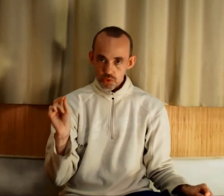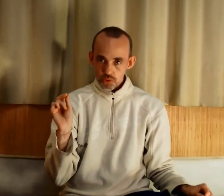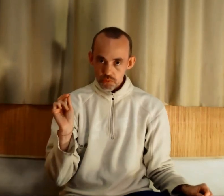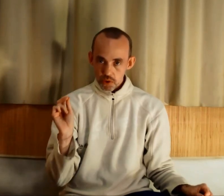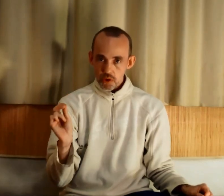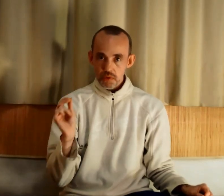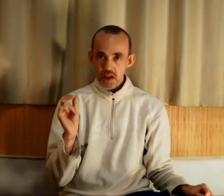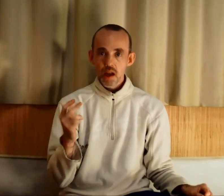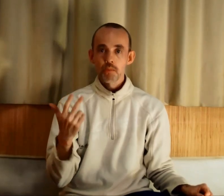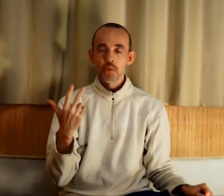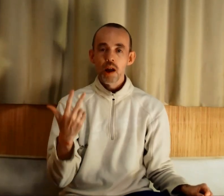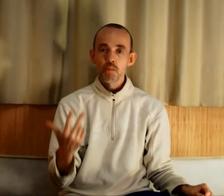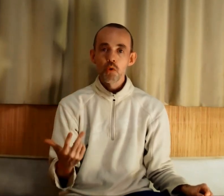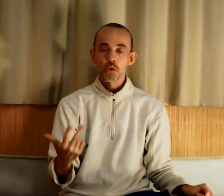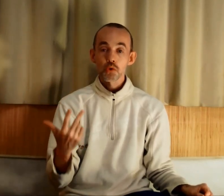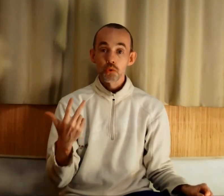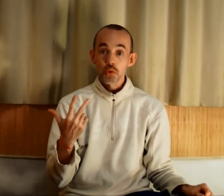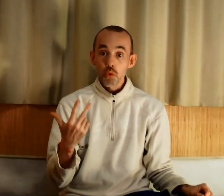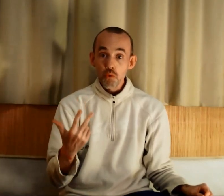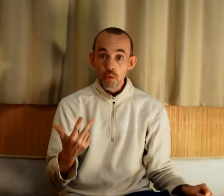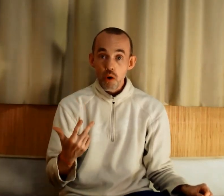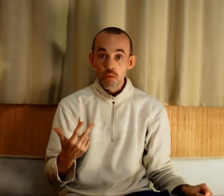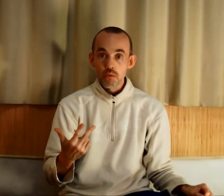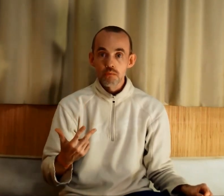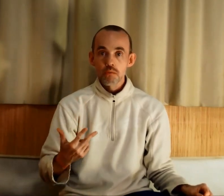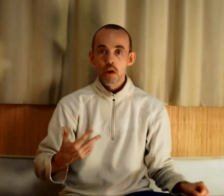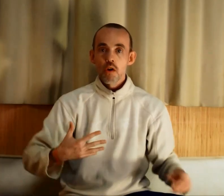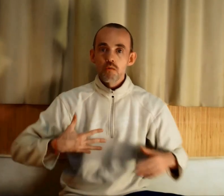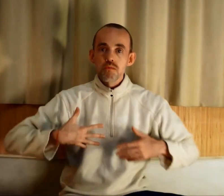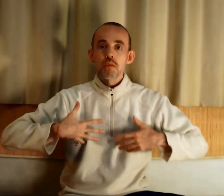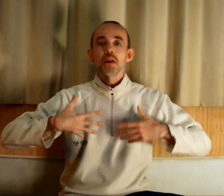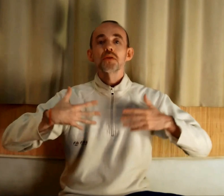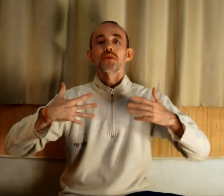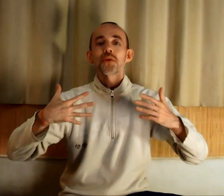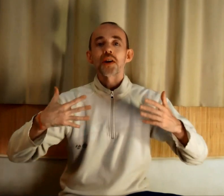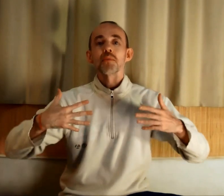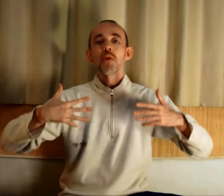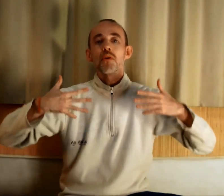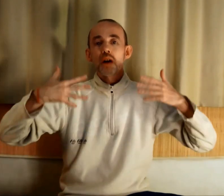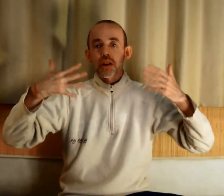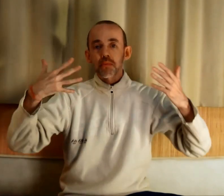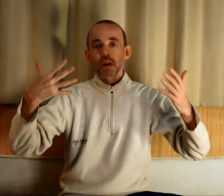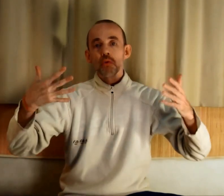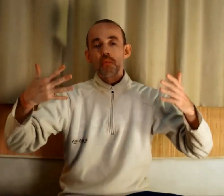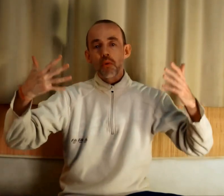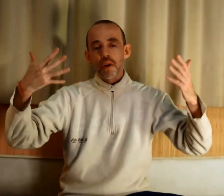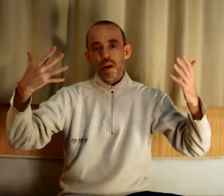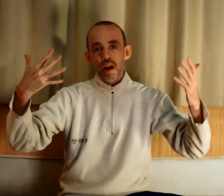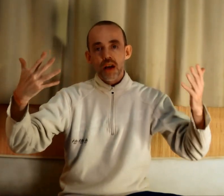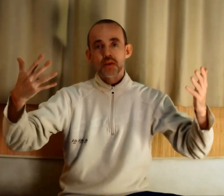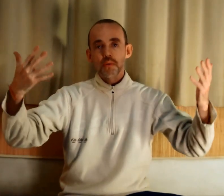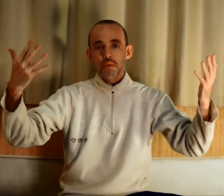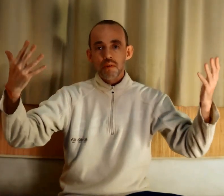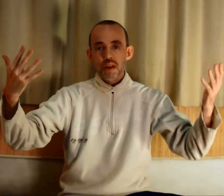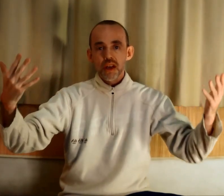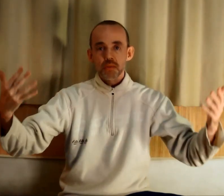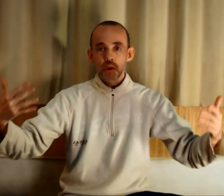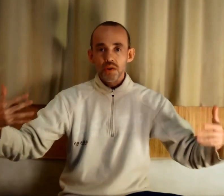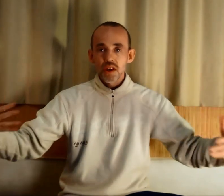du bonheur véritable, de l'amour, se trouve en vous, vous pouvez sereinement explorer le monde, les relations, les expériences,